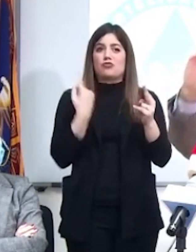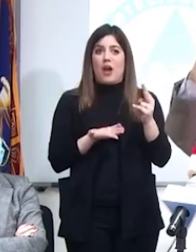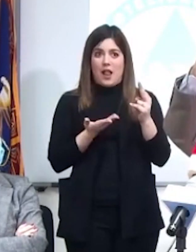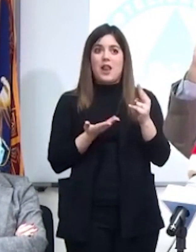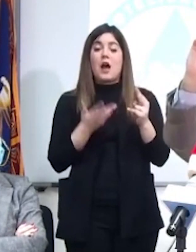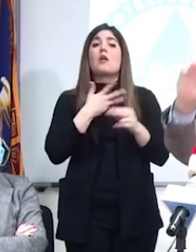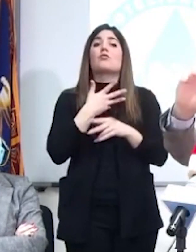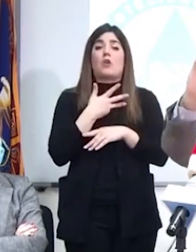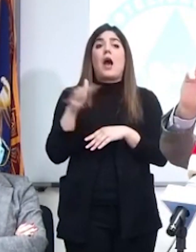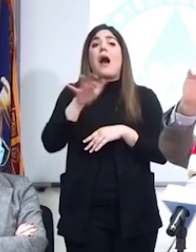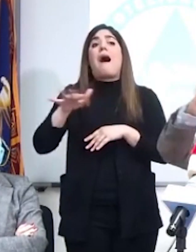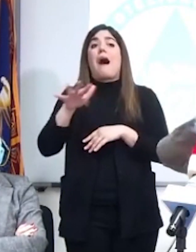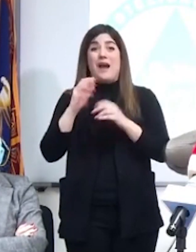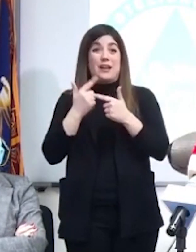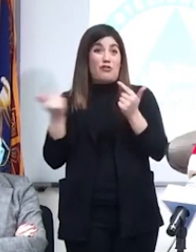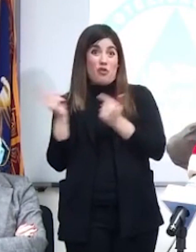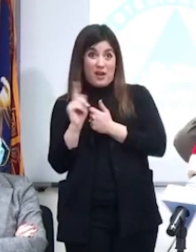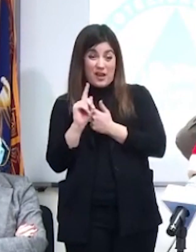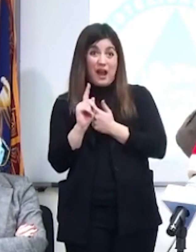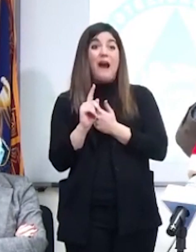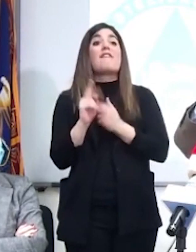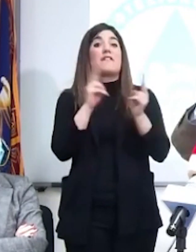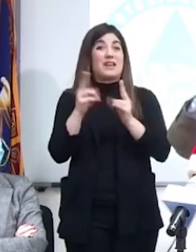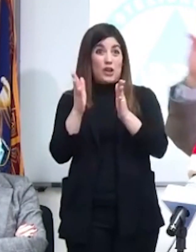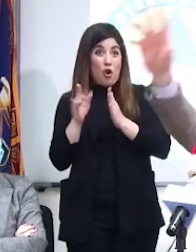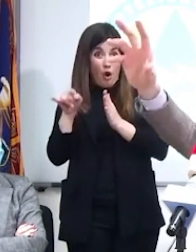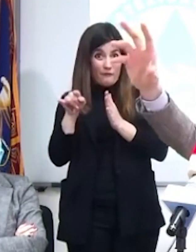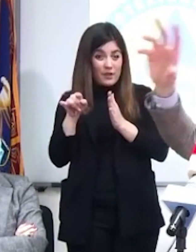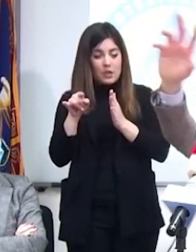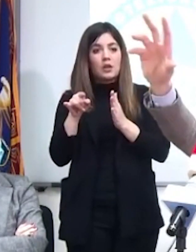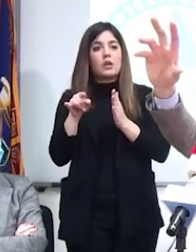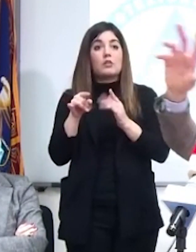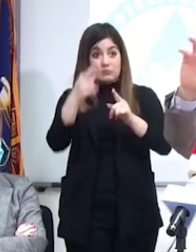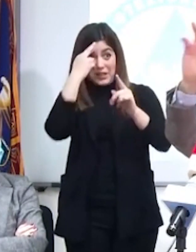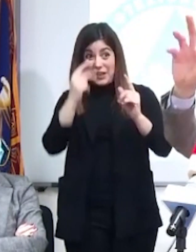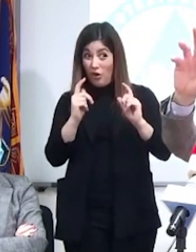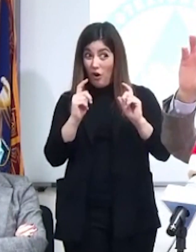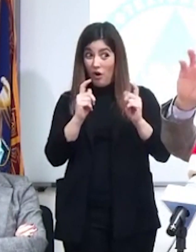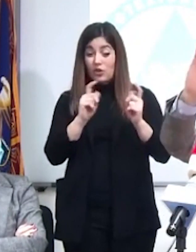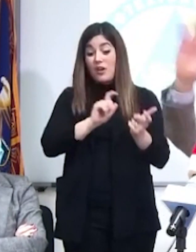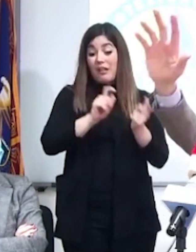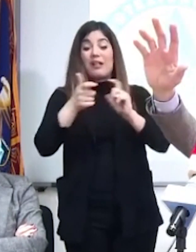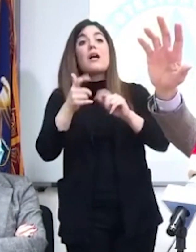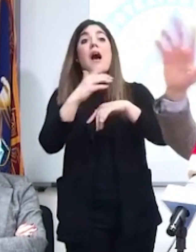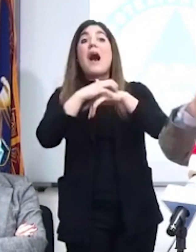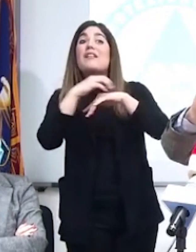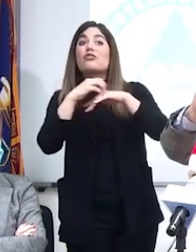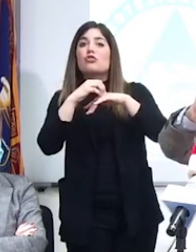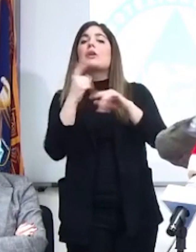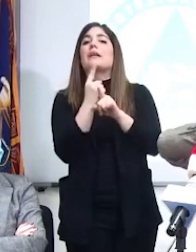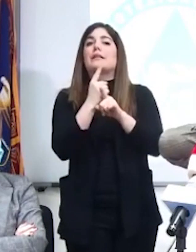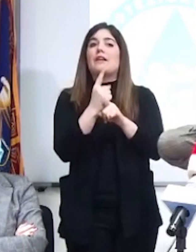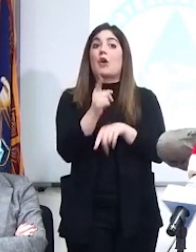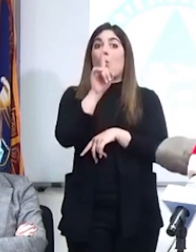critica dichiaratamente sotto il parametro. Vi ricordo che l'area con T per passare alla zona arancione bisogna superare l'1, noi siamo a 0